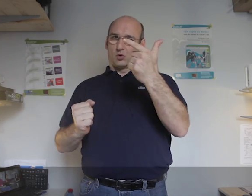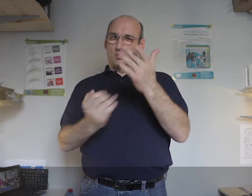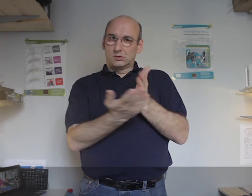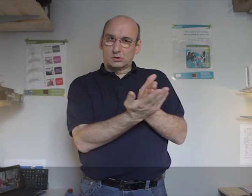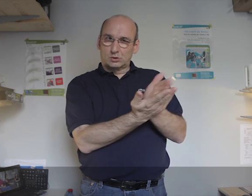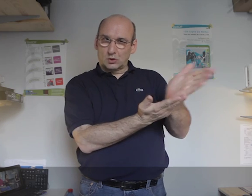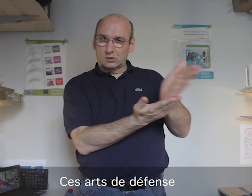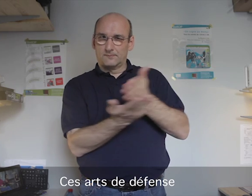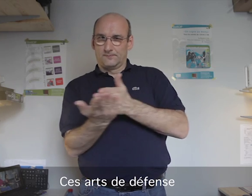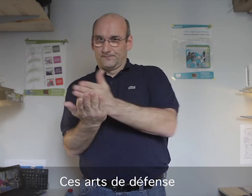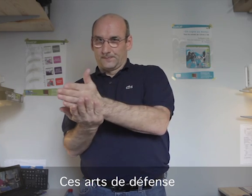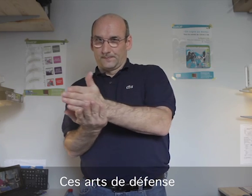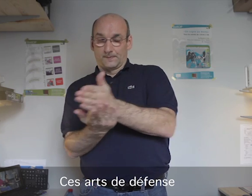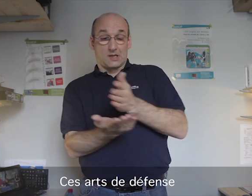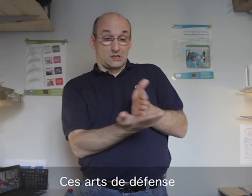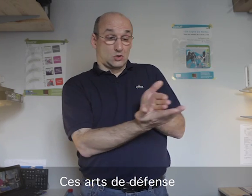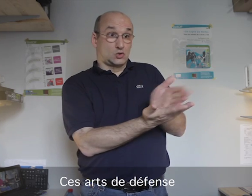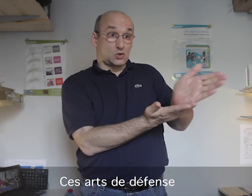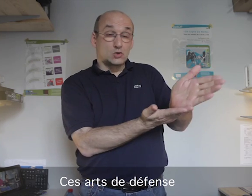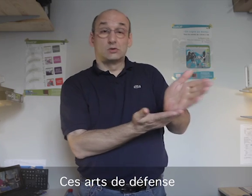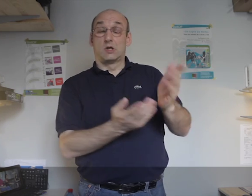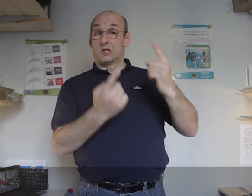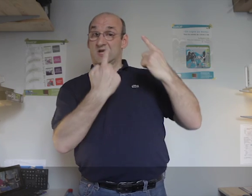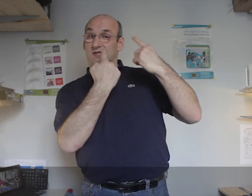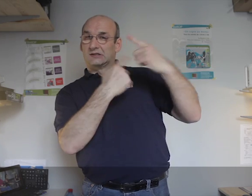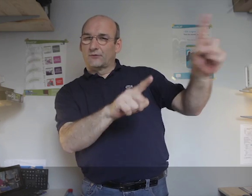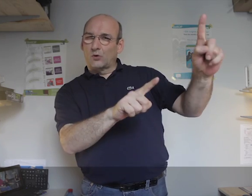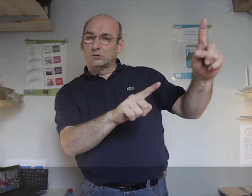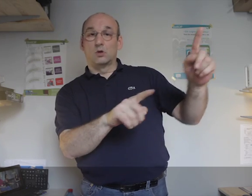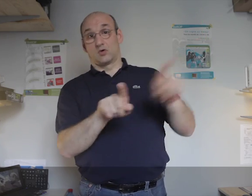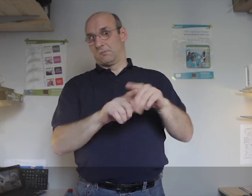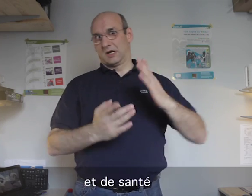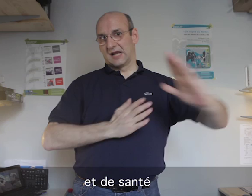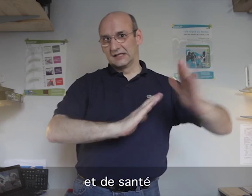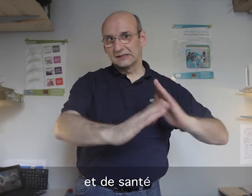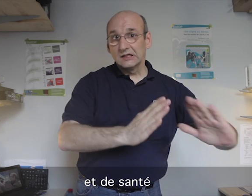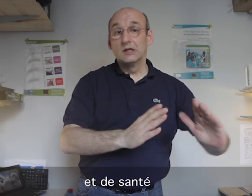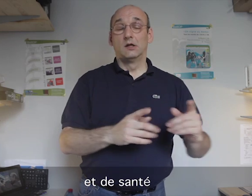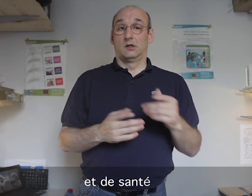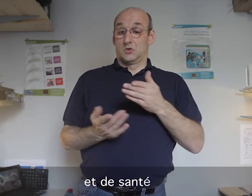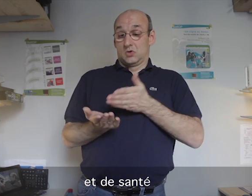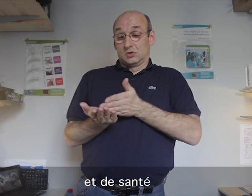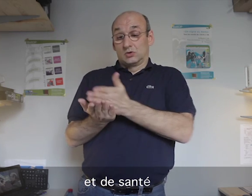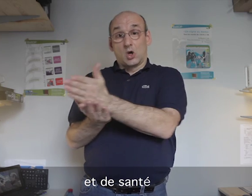Ces arts de défense et de santé